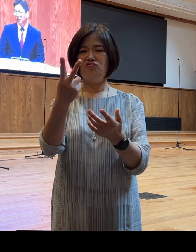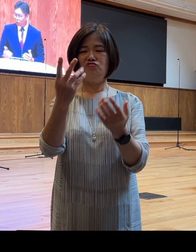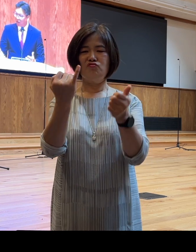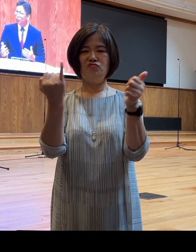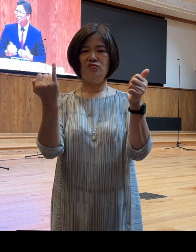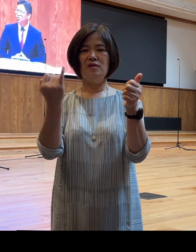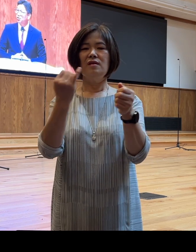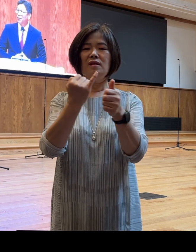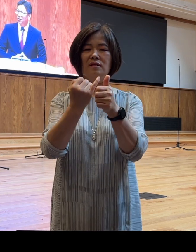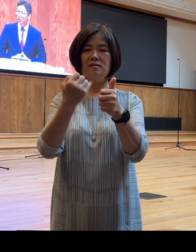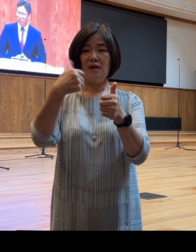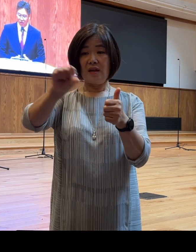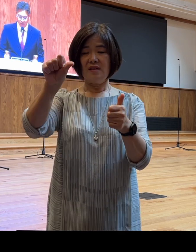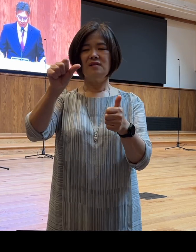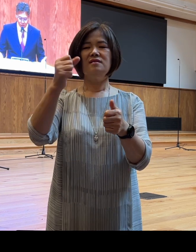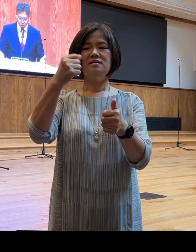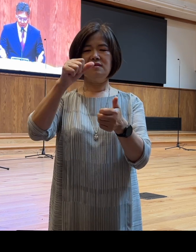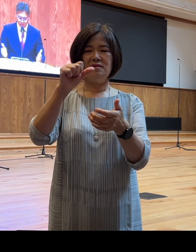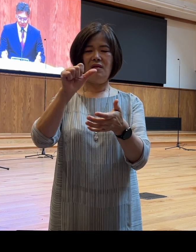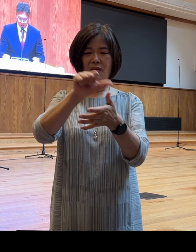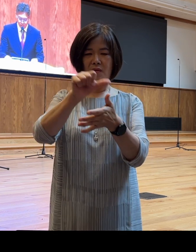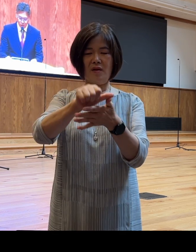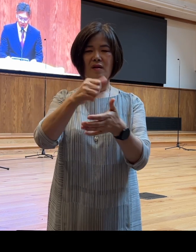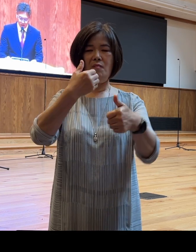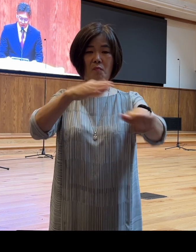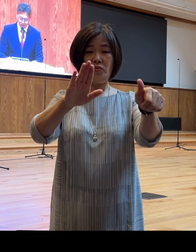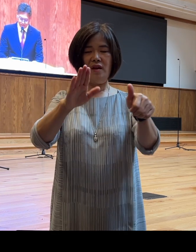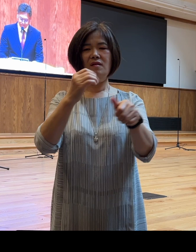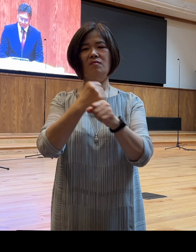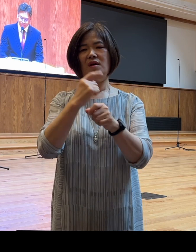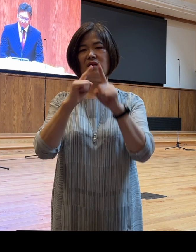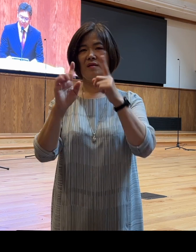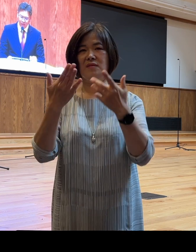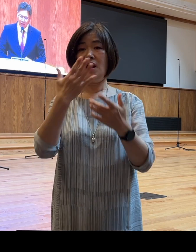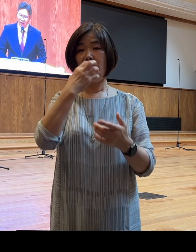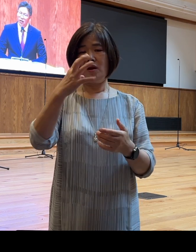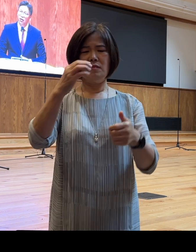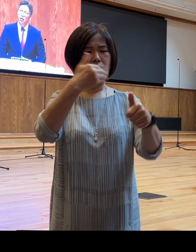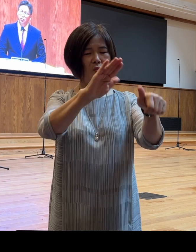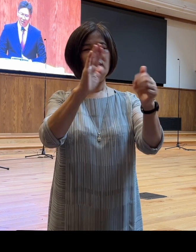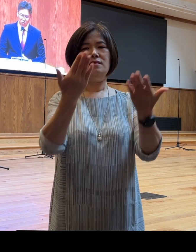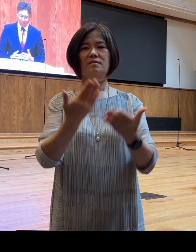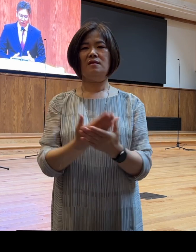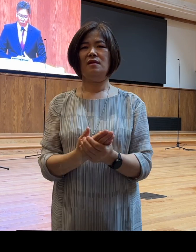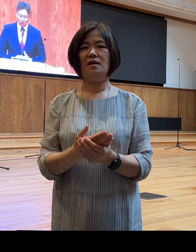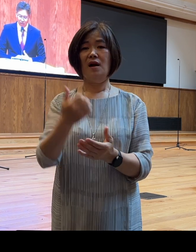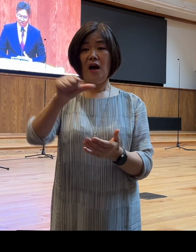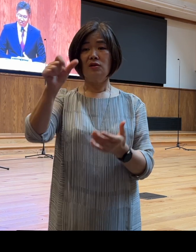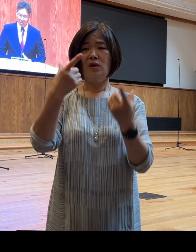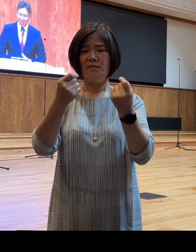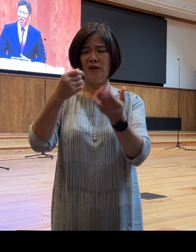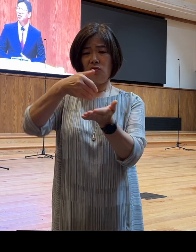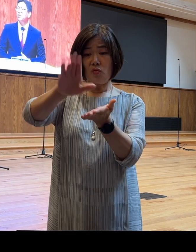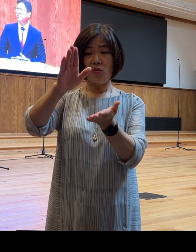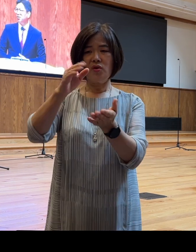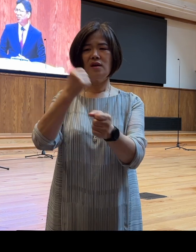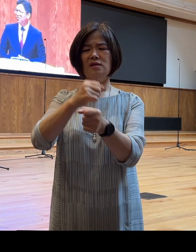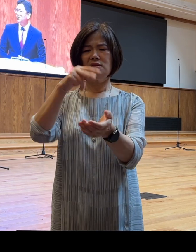아브라함은 그것을 받아들여서 이 두 사람을 내보내게 되죠 여러분 아들과 함께 쫓겨나는 신세가 된 하갈의 마음이 어땠을까요?